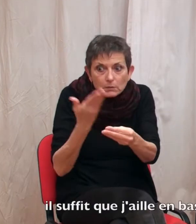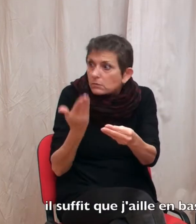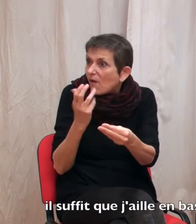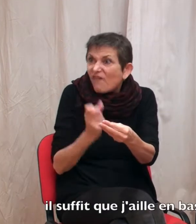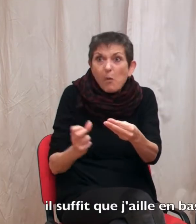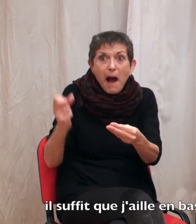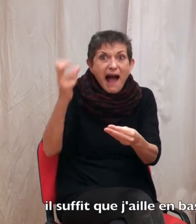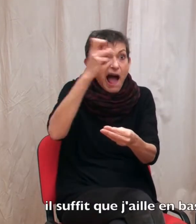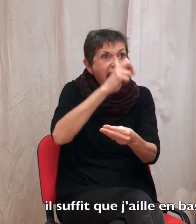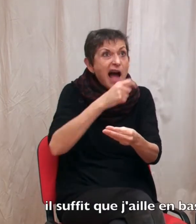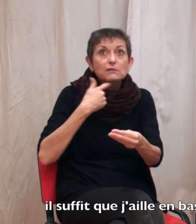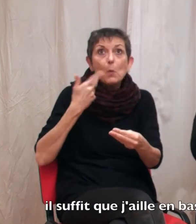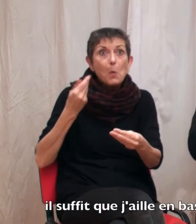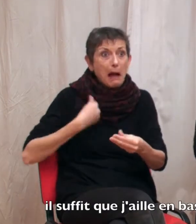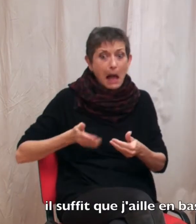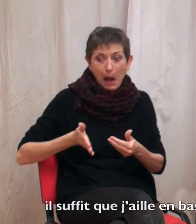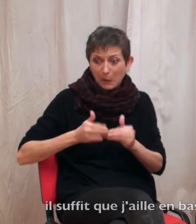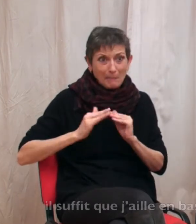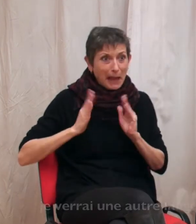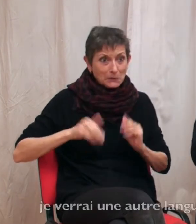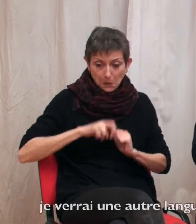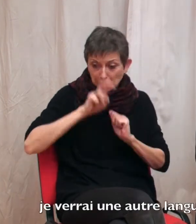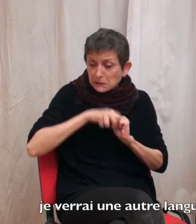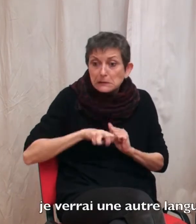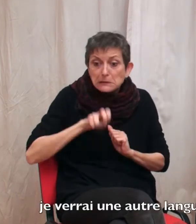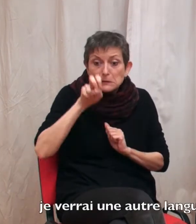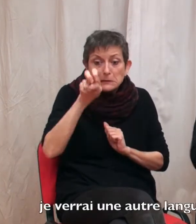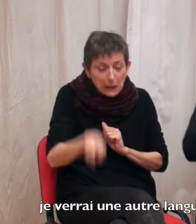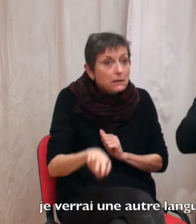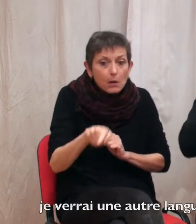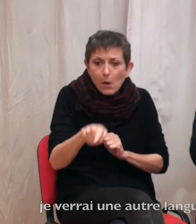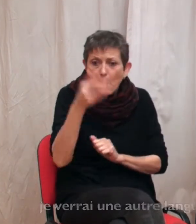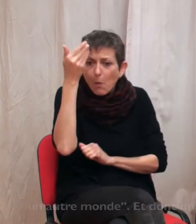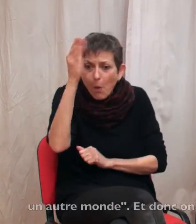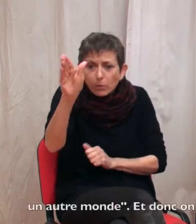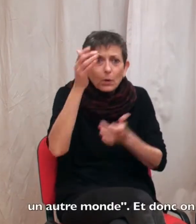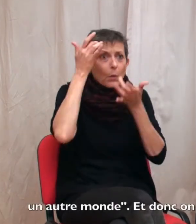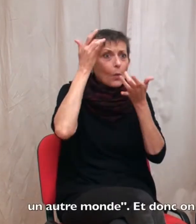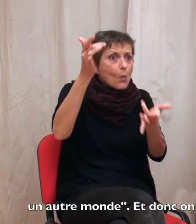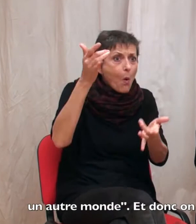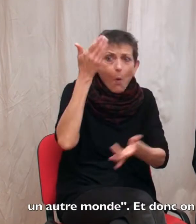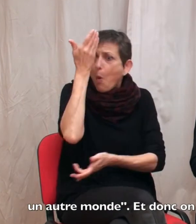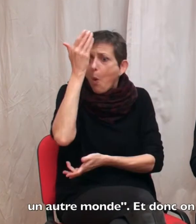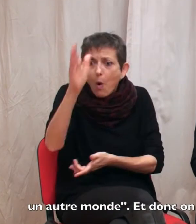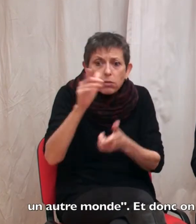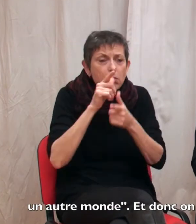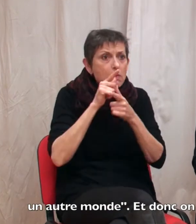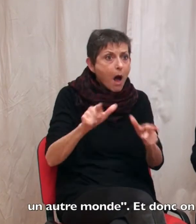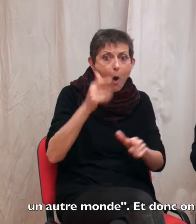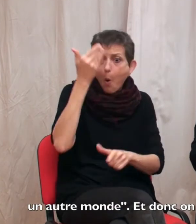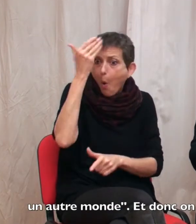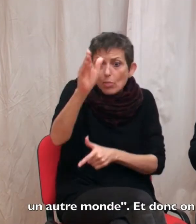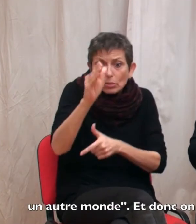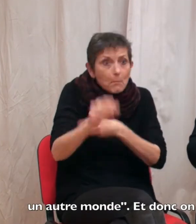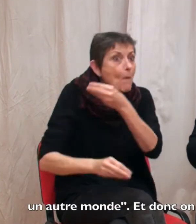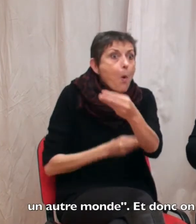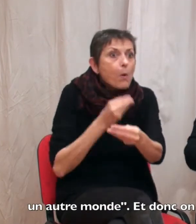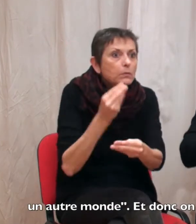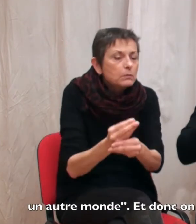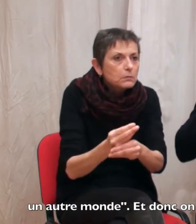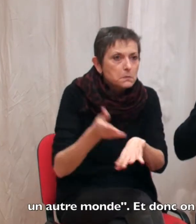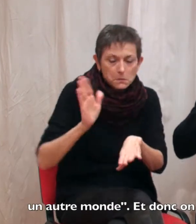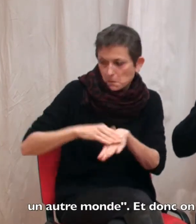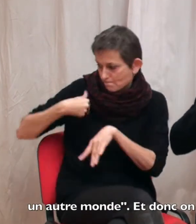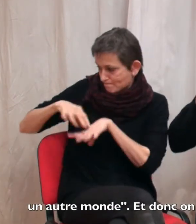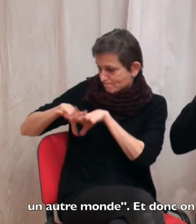il suffit que j'aille en bas de chez moi, et là je verrai une autre langue, une autre culture, un autre monde. Et donc on a